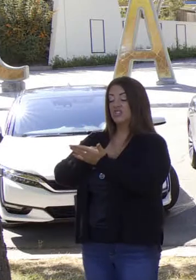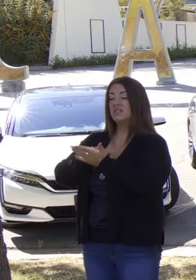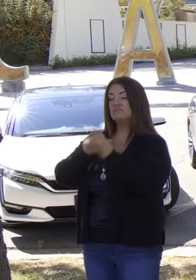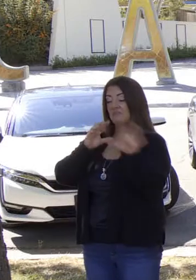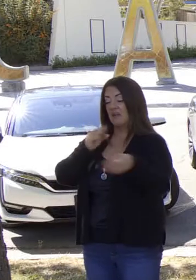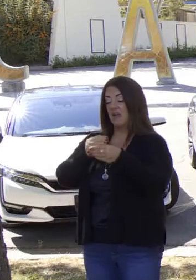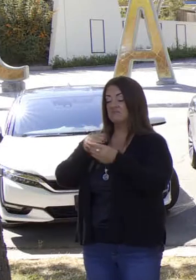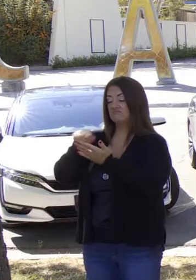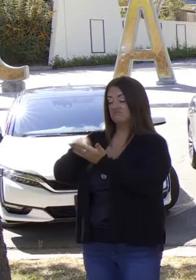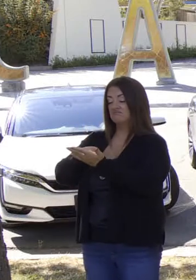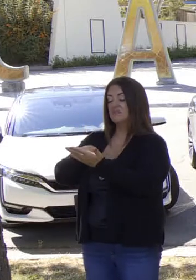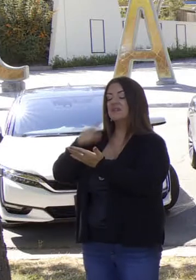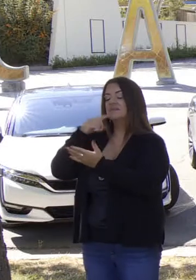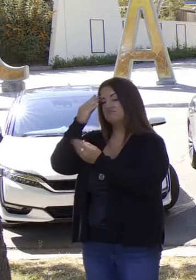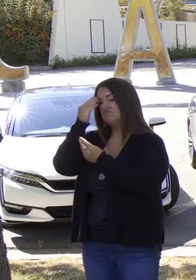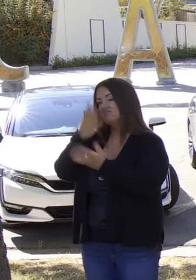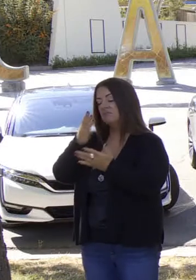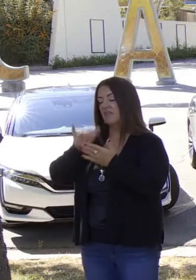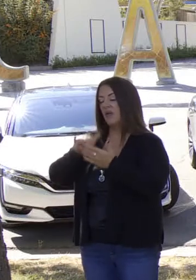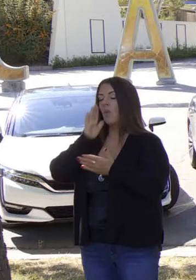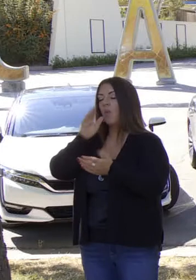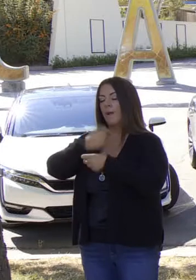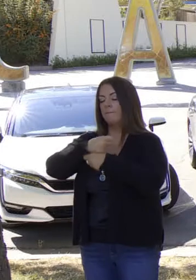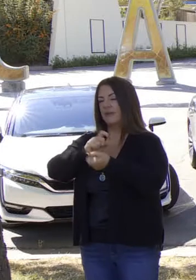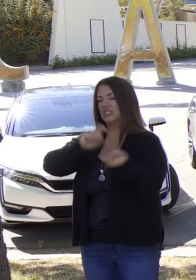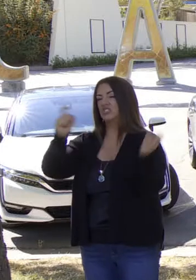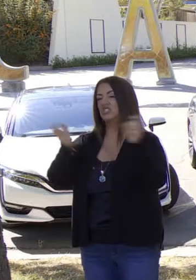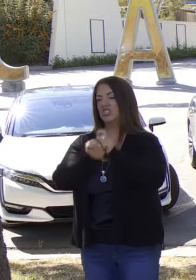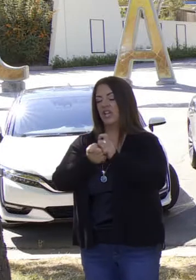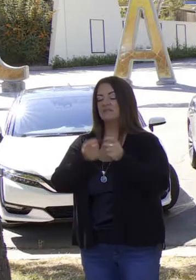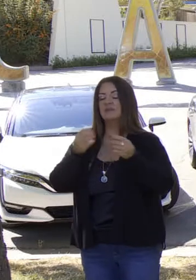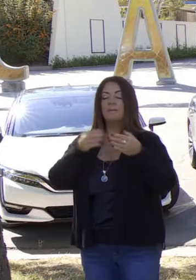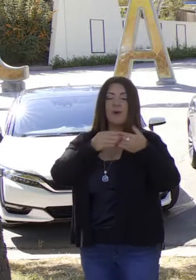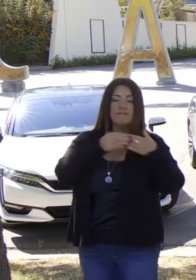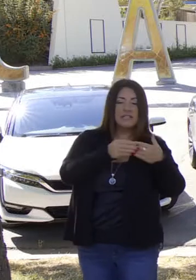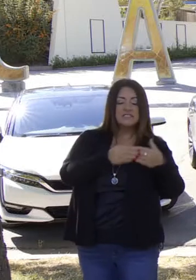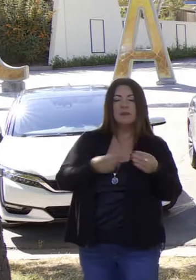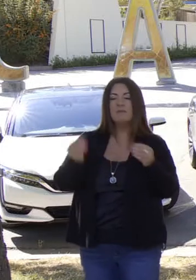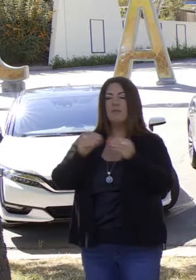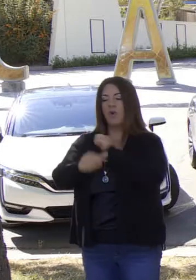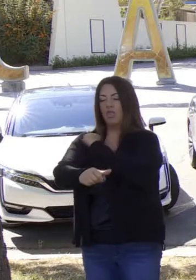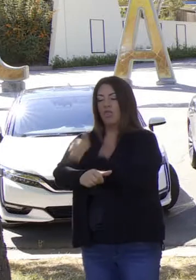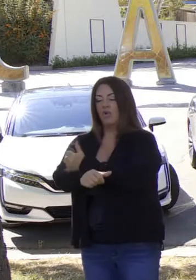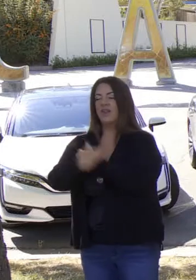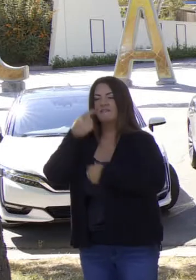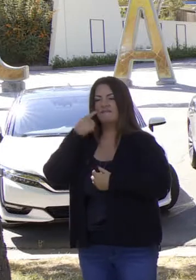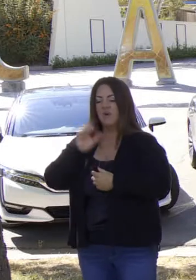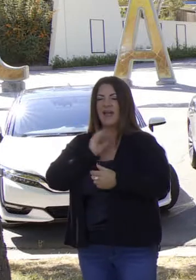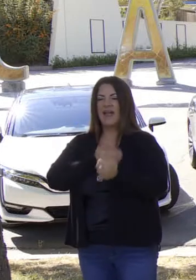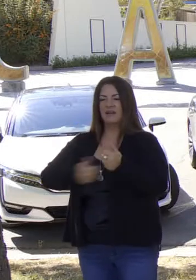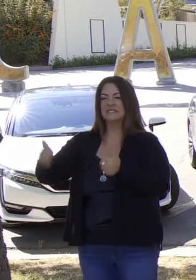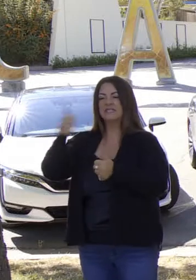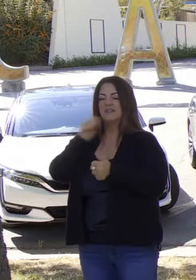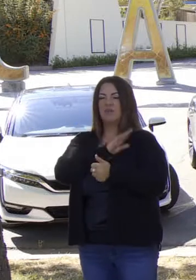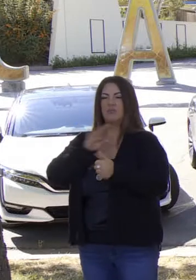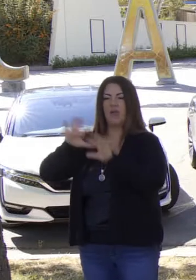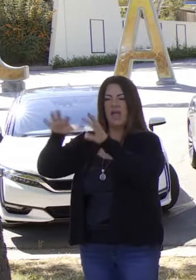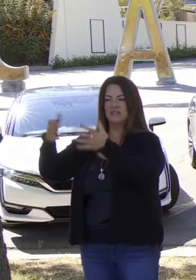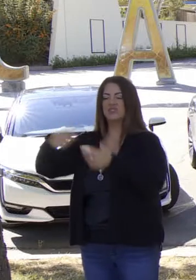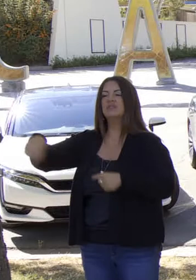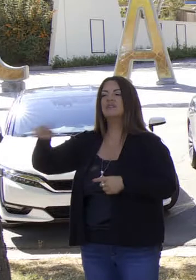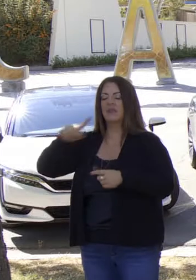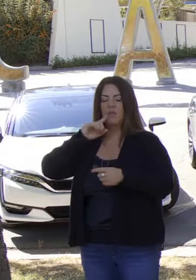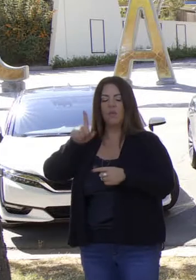próximo. La agenda legislativa para obligar cambio y permitir más flexibilidad y autoridad para que la rama